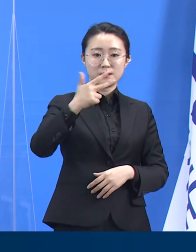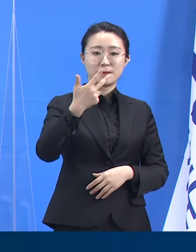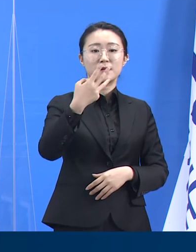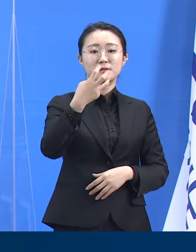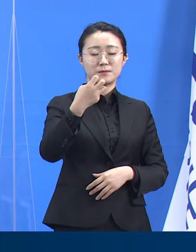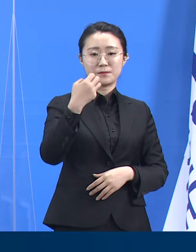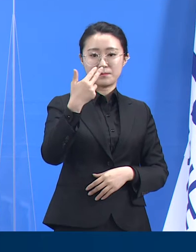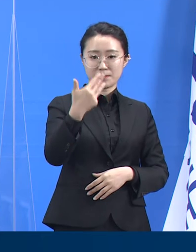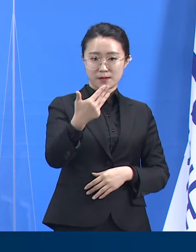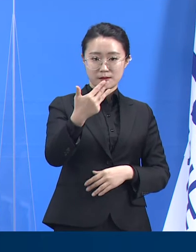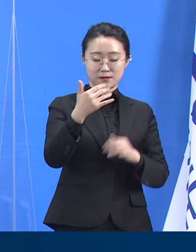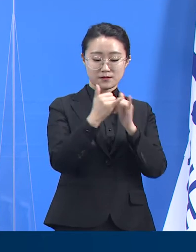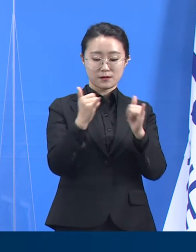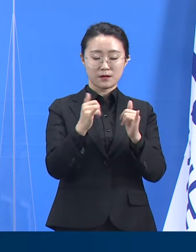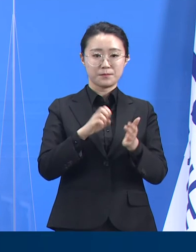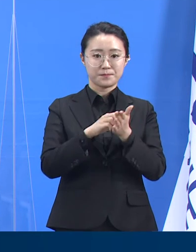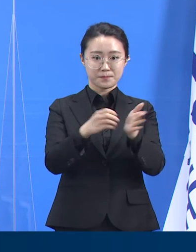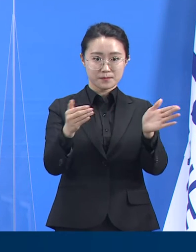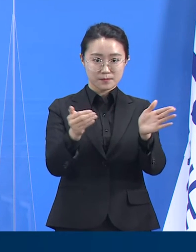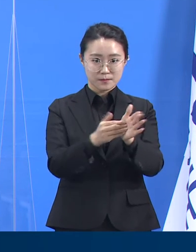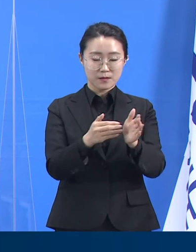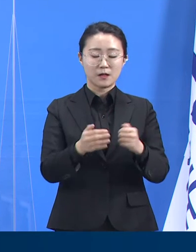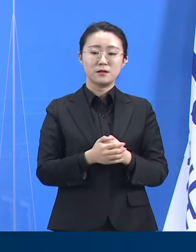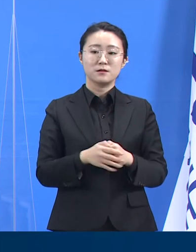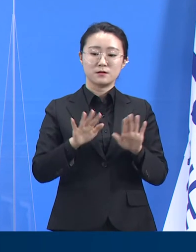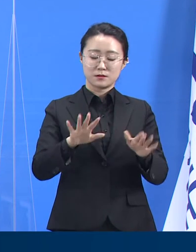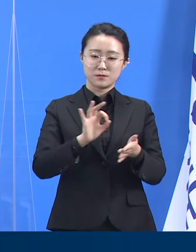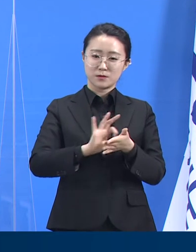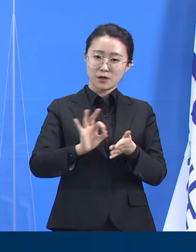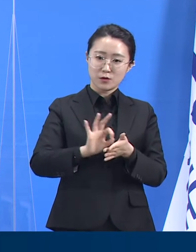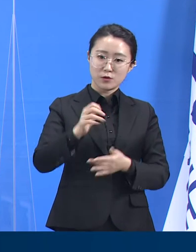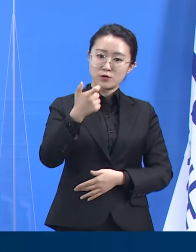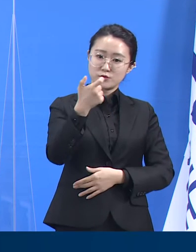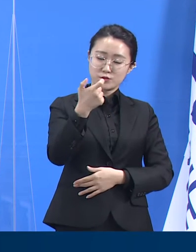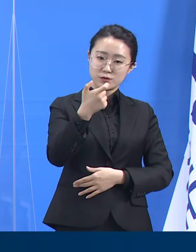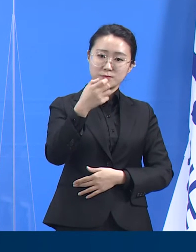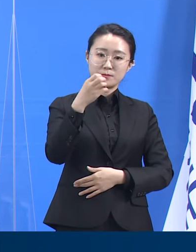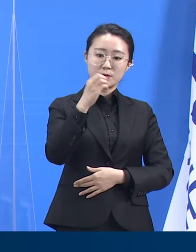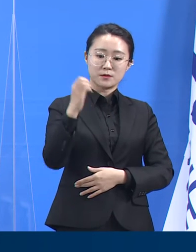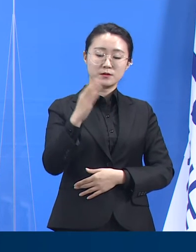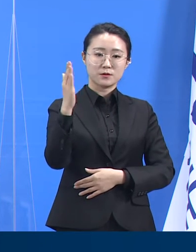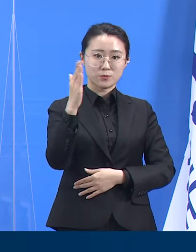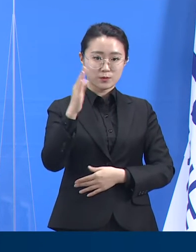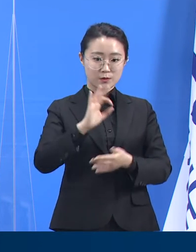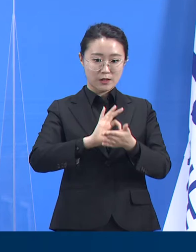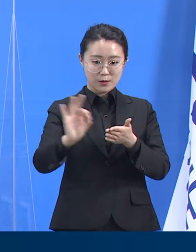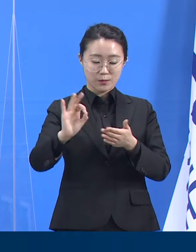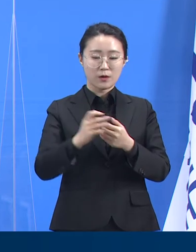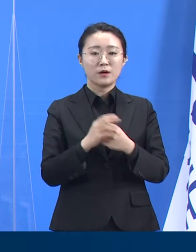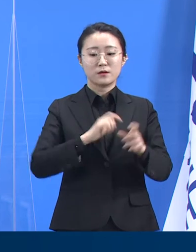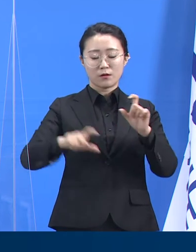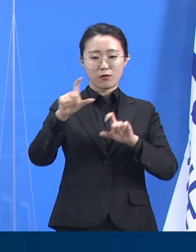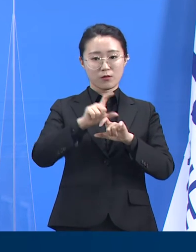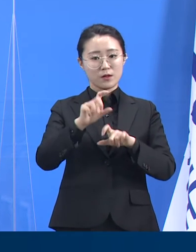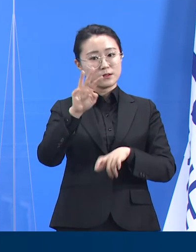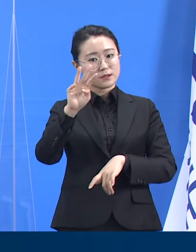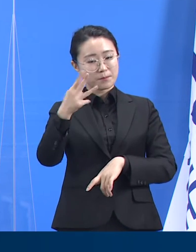68.7%의 가동률을 보이며 자녀 수용 가능 인원은 356명입니다.